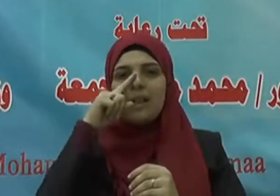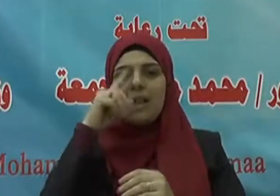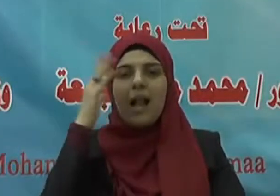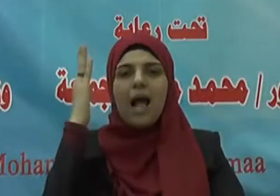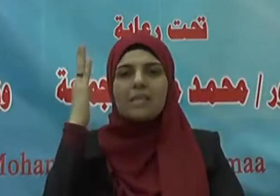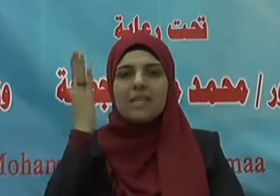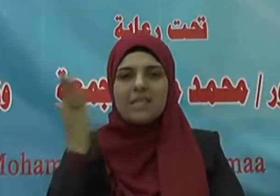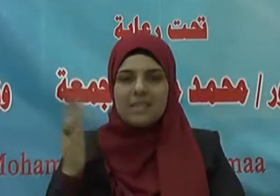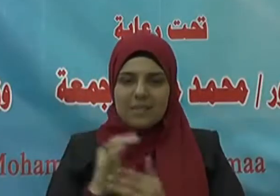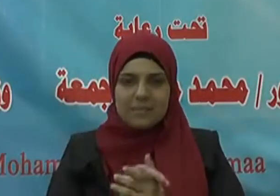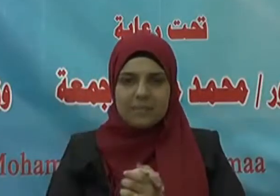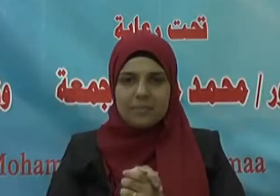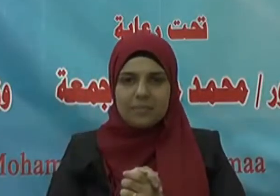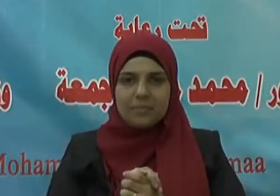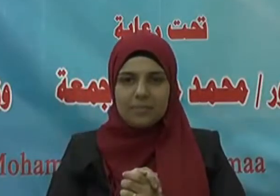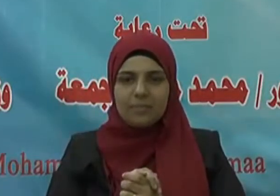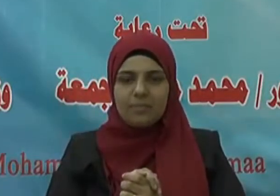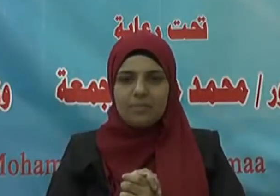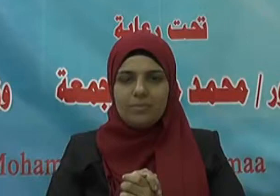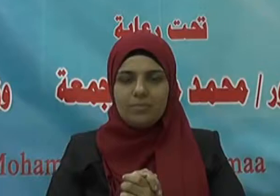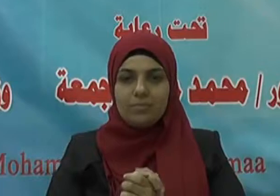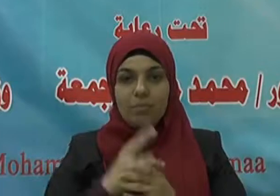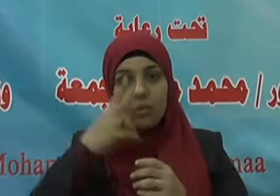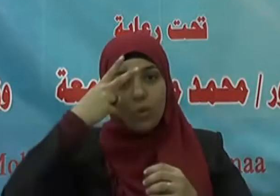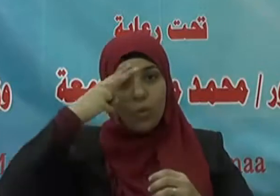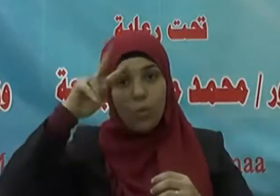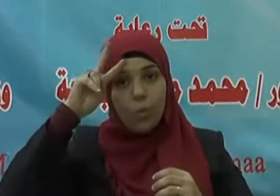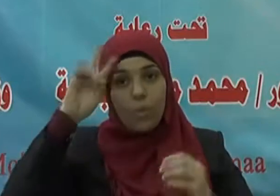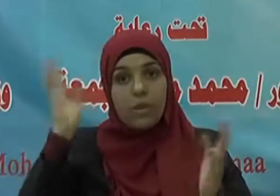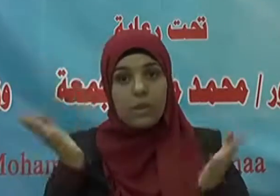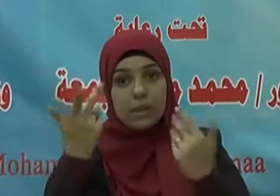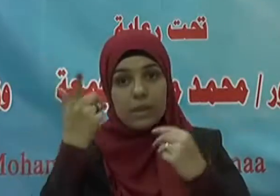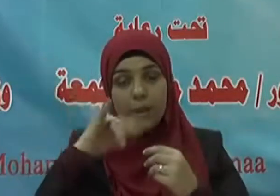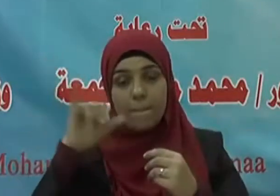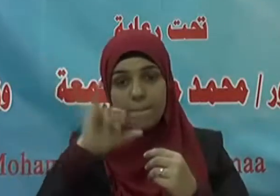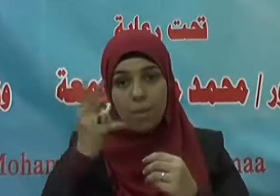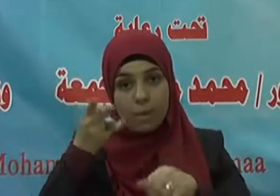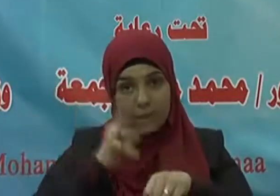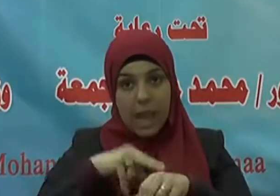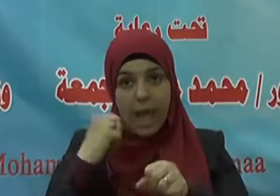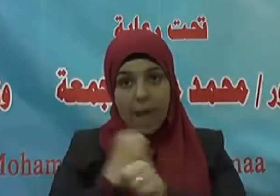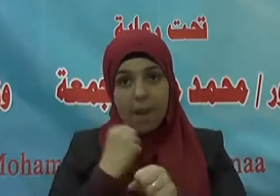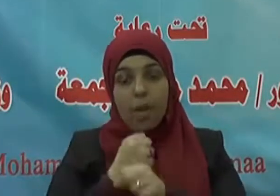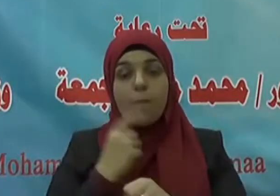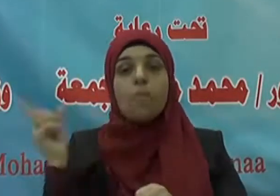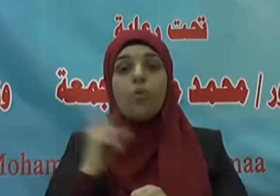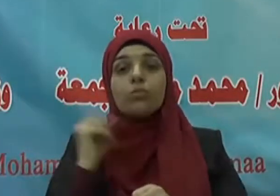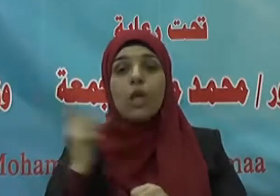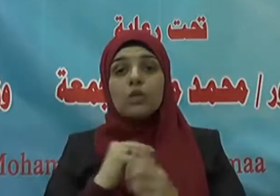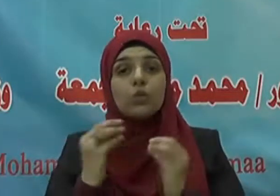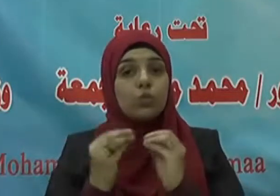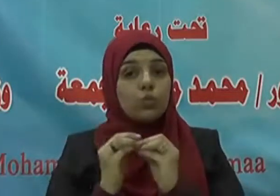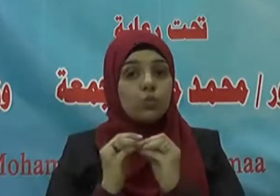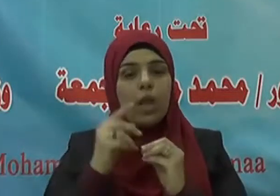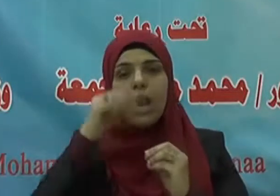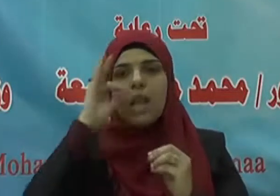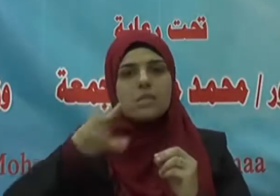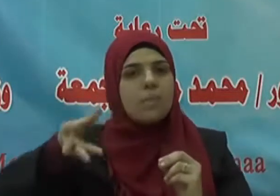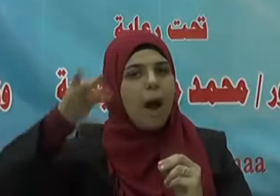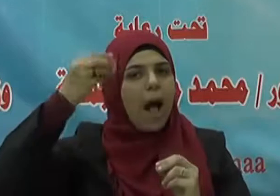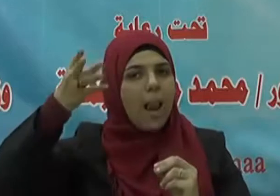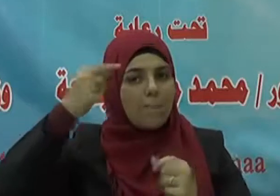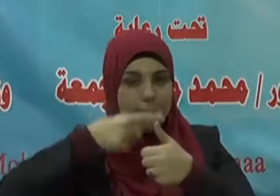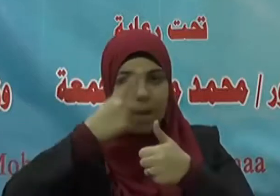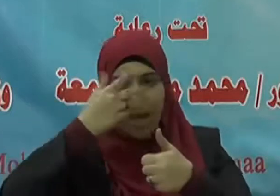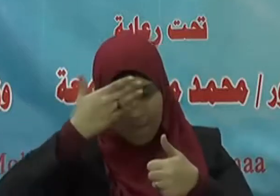الدين القويم ومن أهم ميادين علو الهمة ميدان